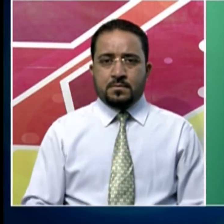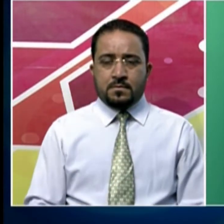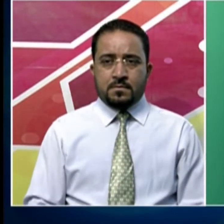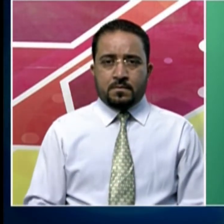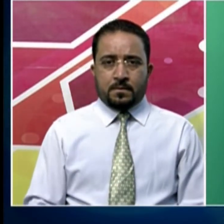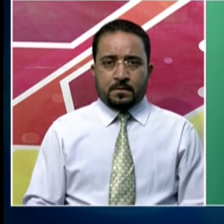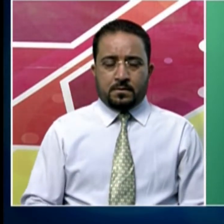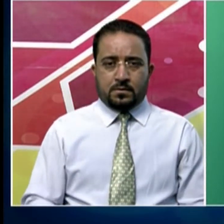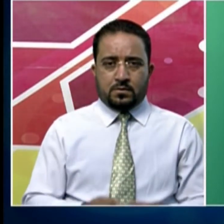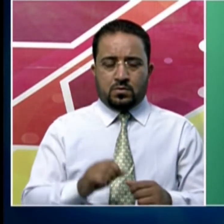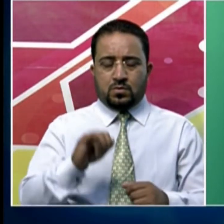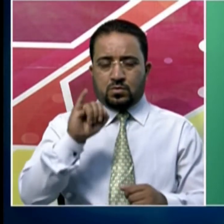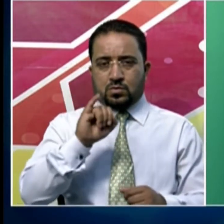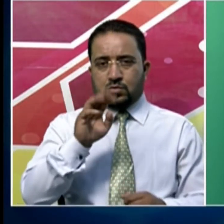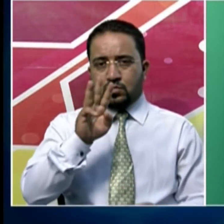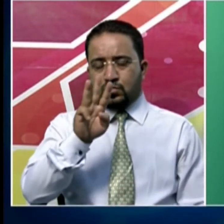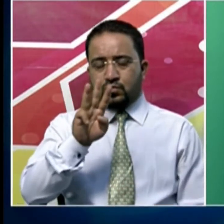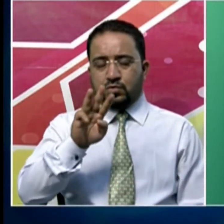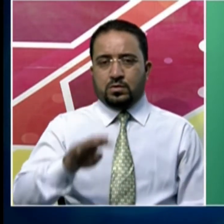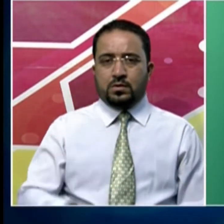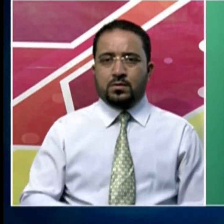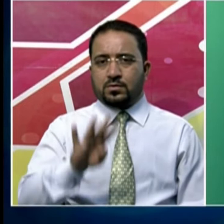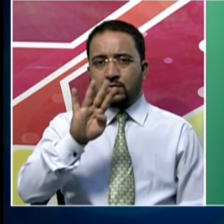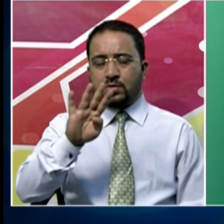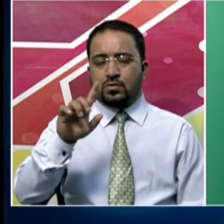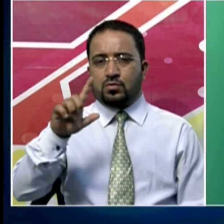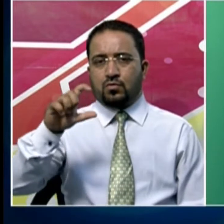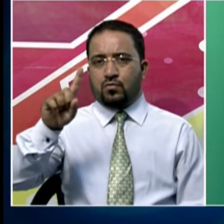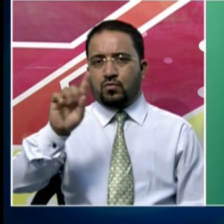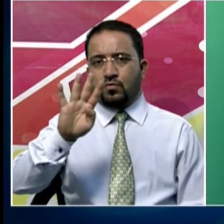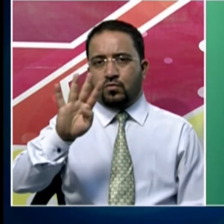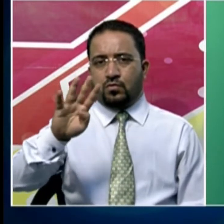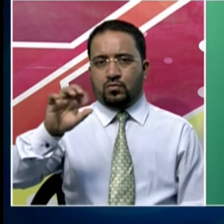جن میں سے چار سو اناسی کشمیر صوبے سے